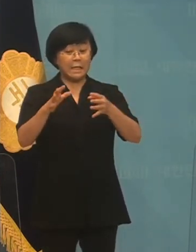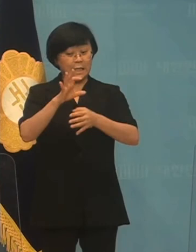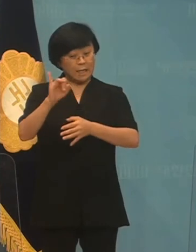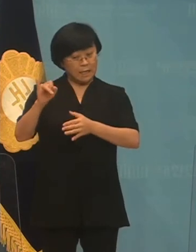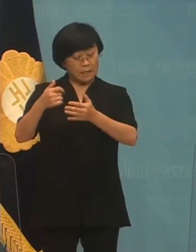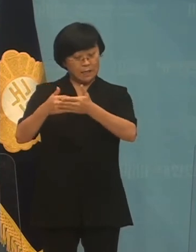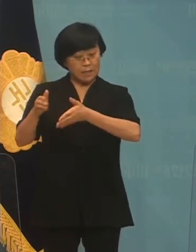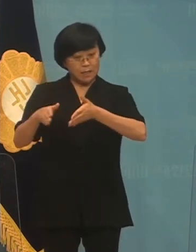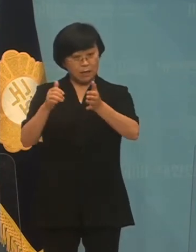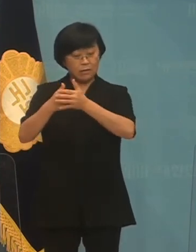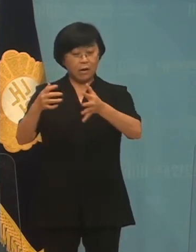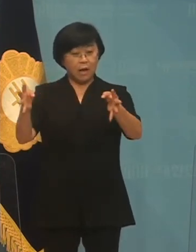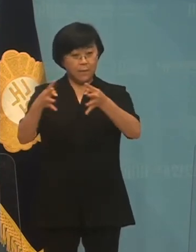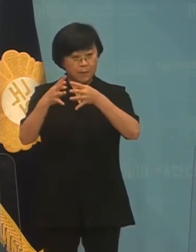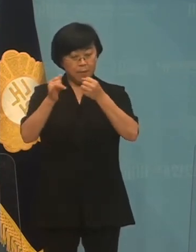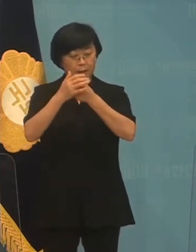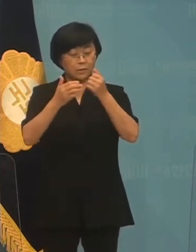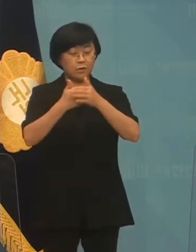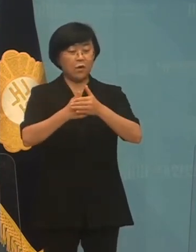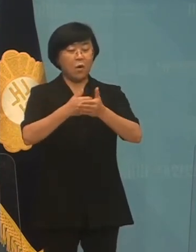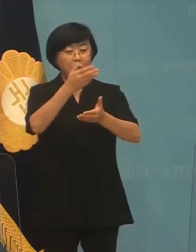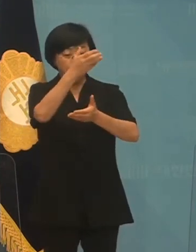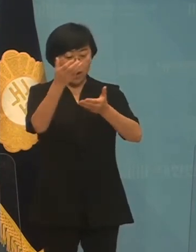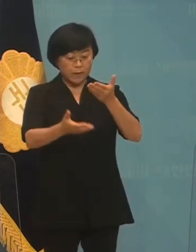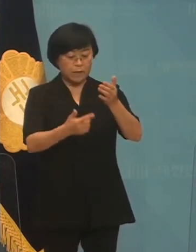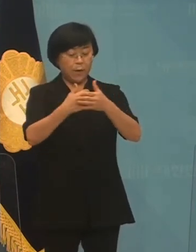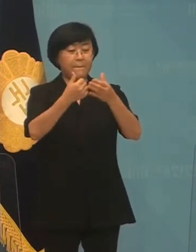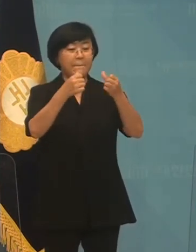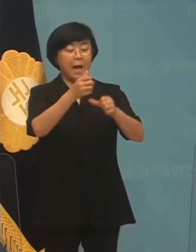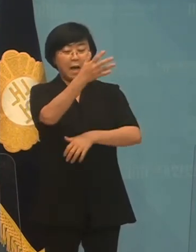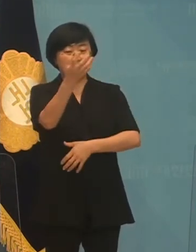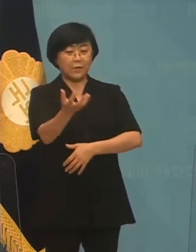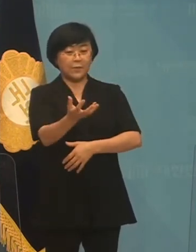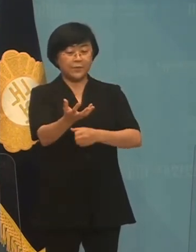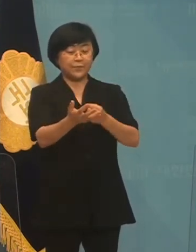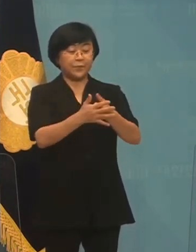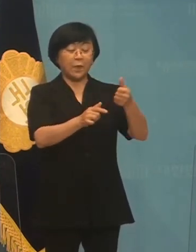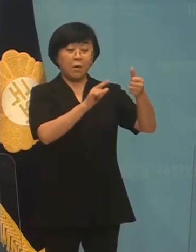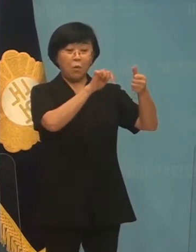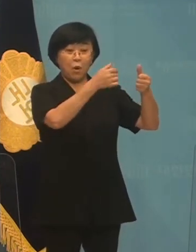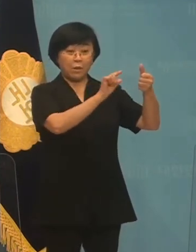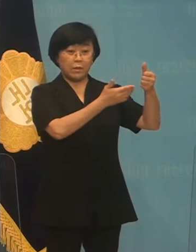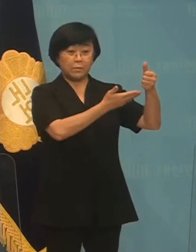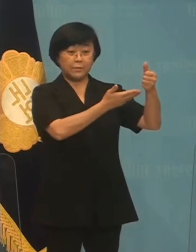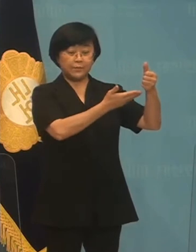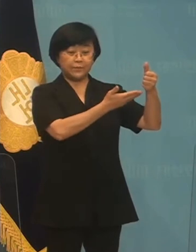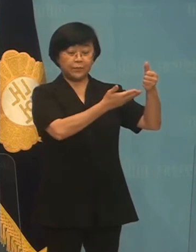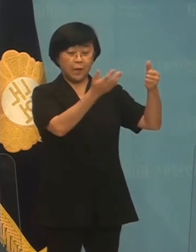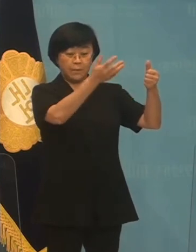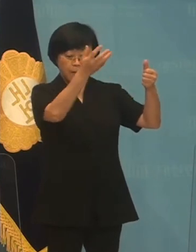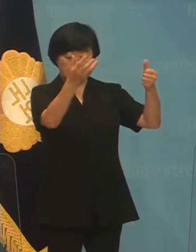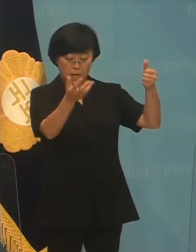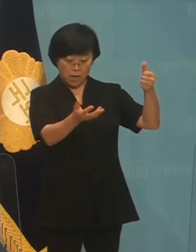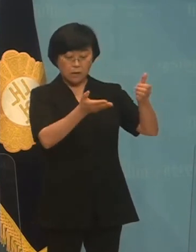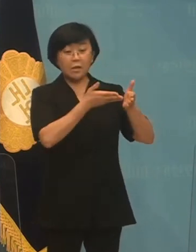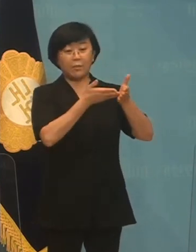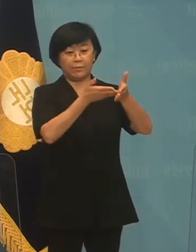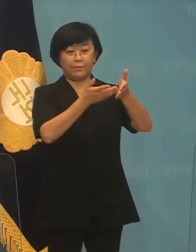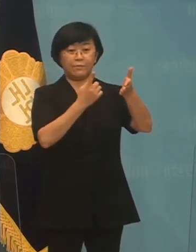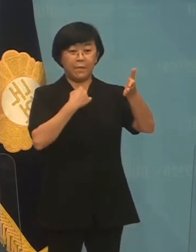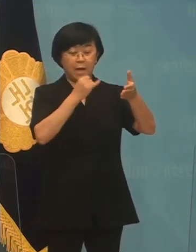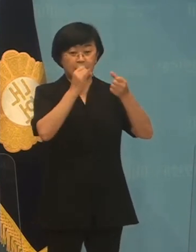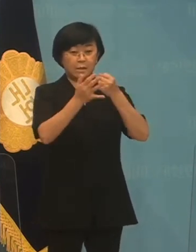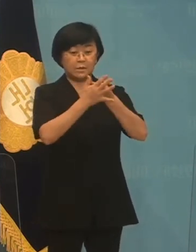완신 판결을 파괴했고 당시 권순일 대법관은 학위 환송 조결을 내면서